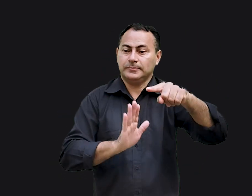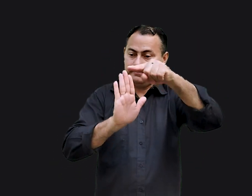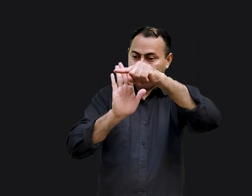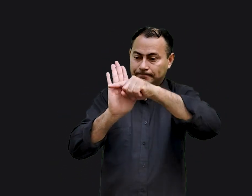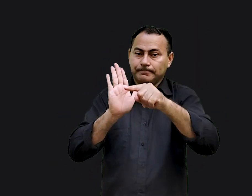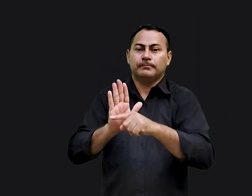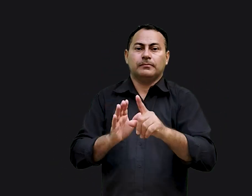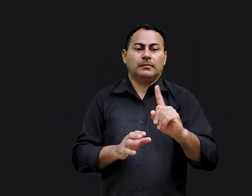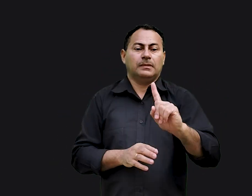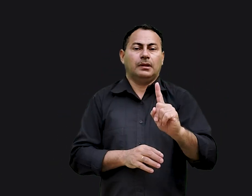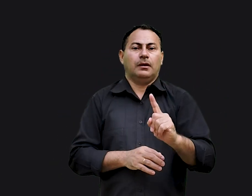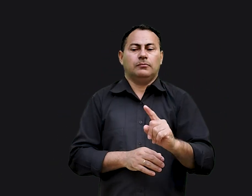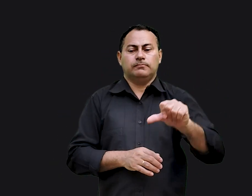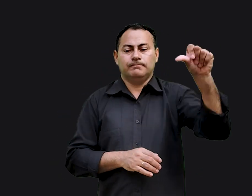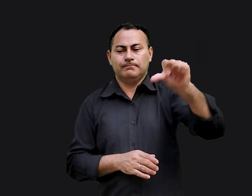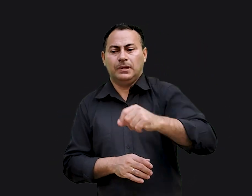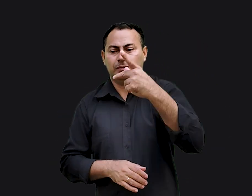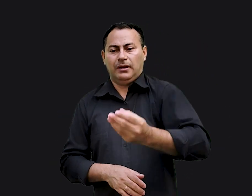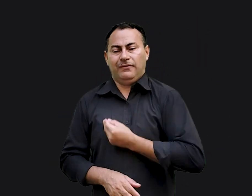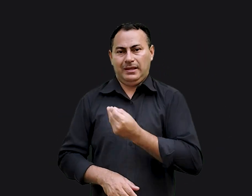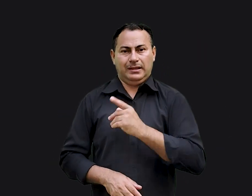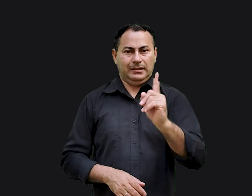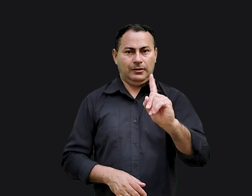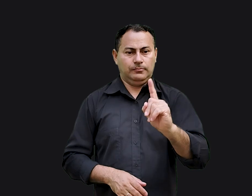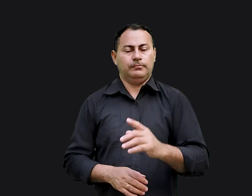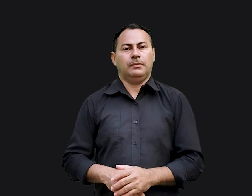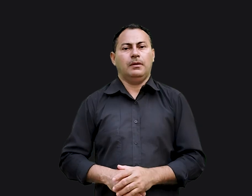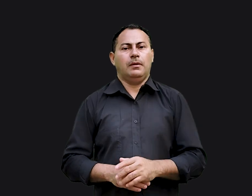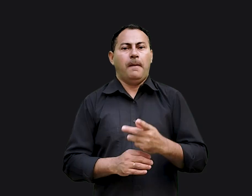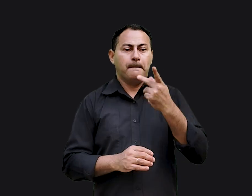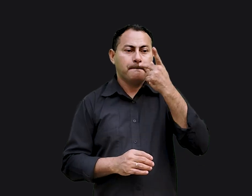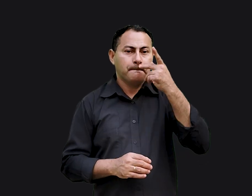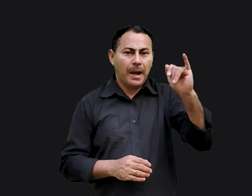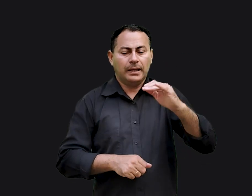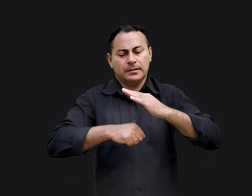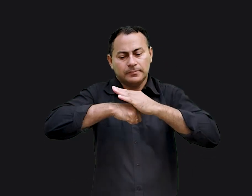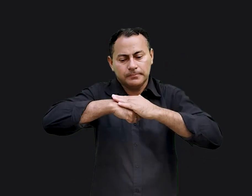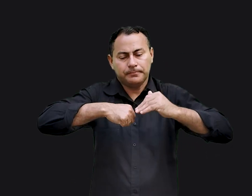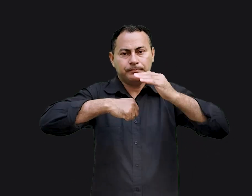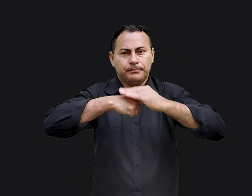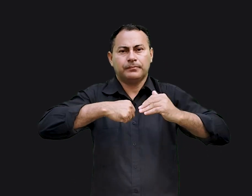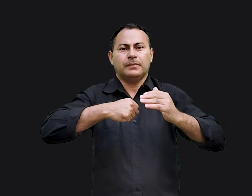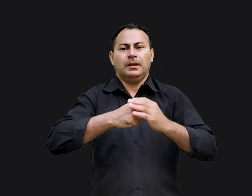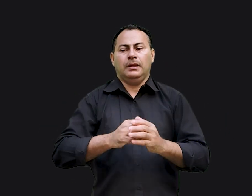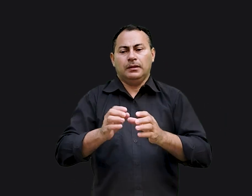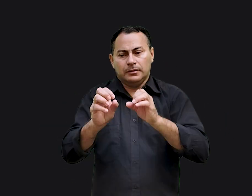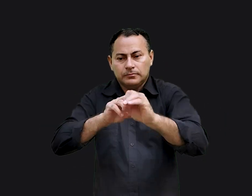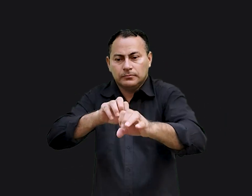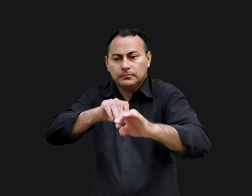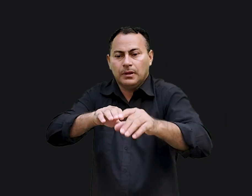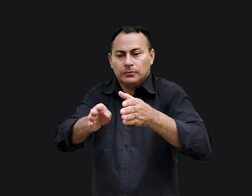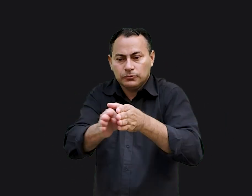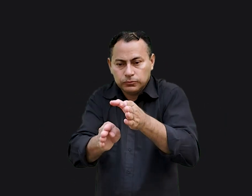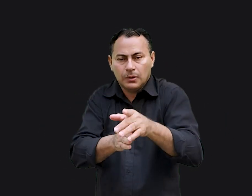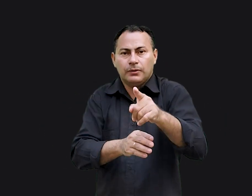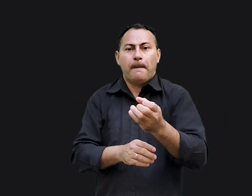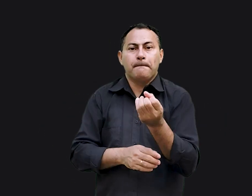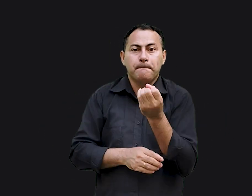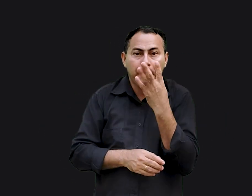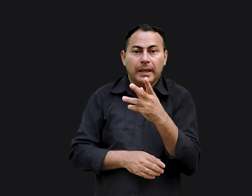vocês e esses planos não vão prejudicá-los como o pai carinhoso que é ele está disciplinando vocês mas é para